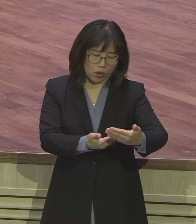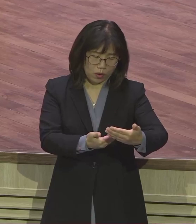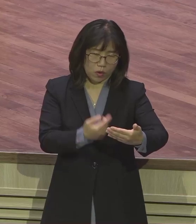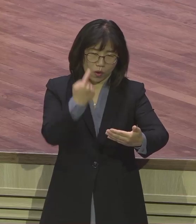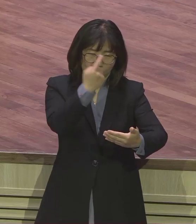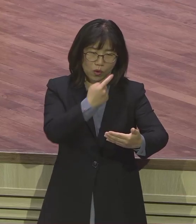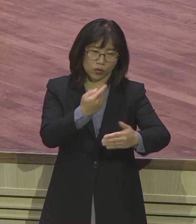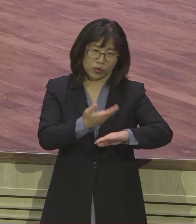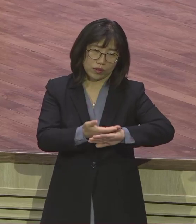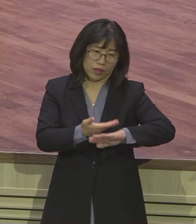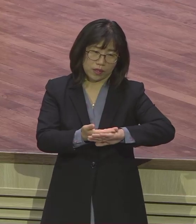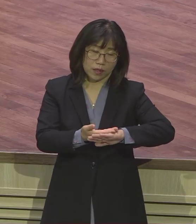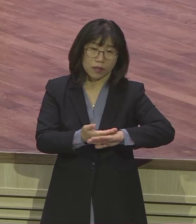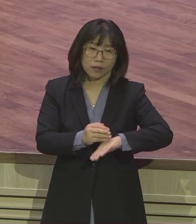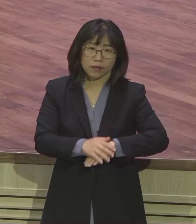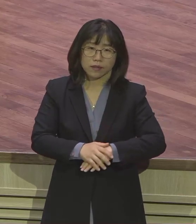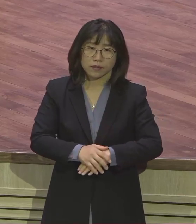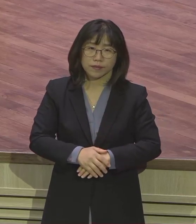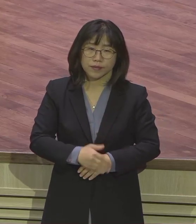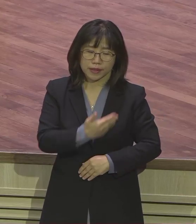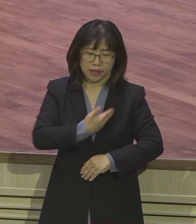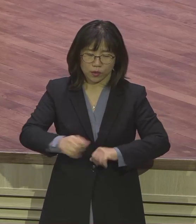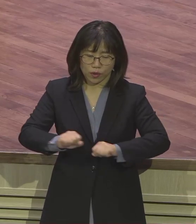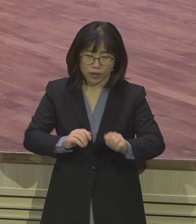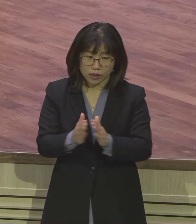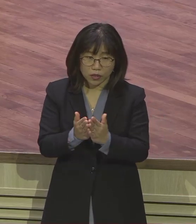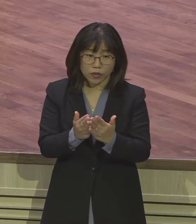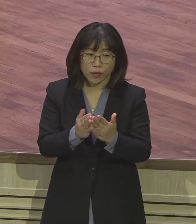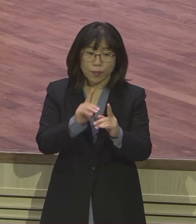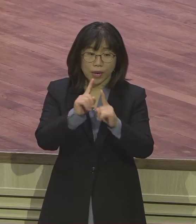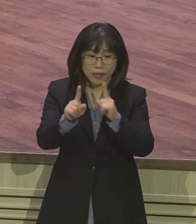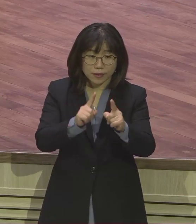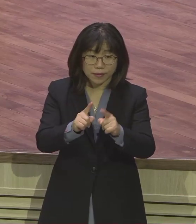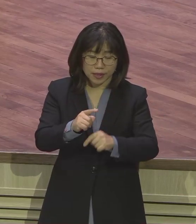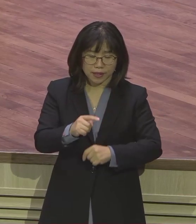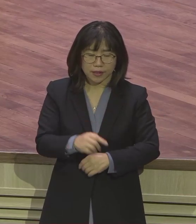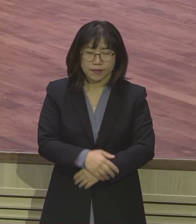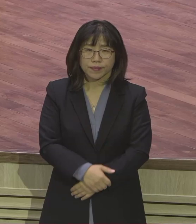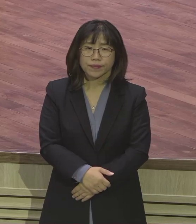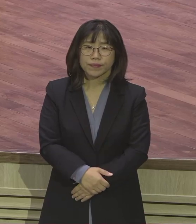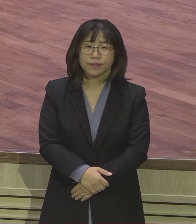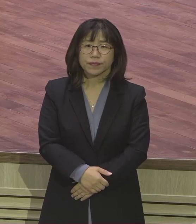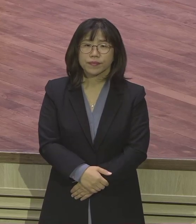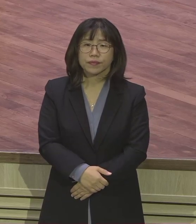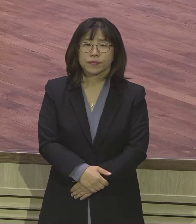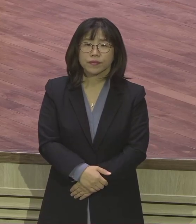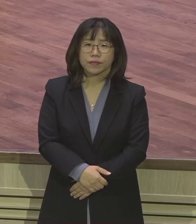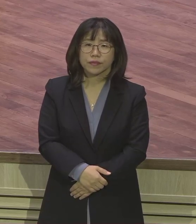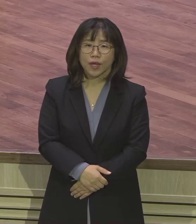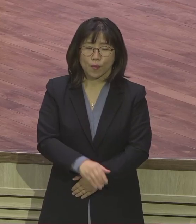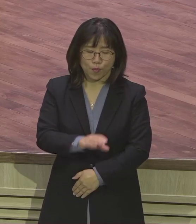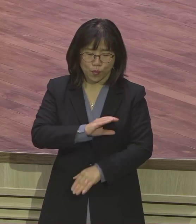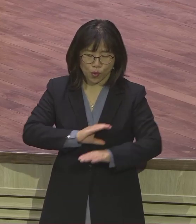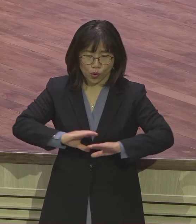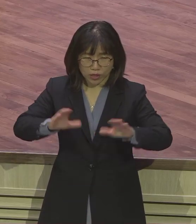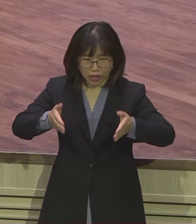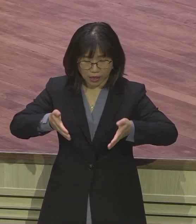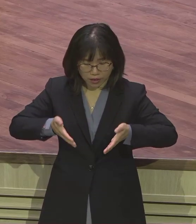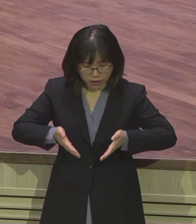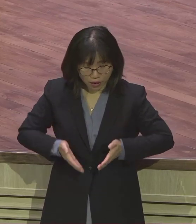사도행전 7장 20재를 보면 세대반의 설교 중에 모세를 가르쳐서 모세가 낳았는데 하나님 보수기